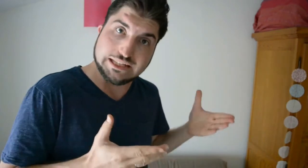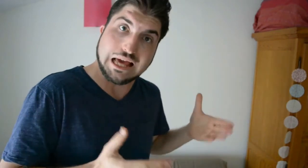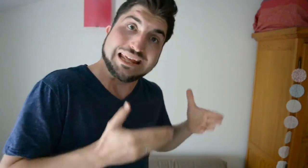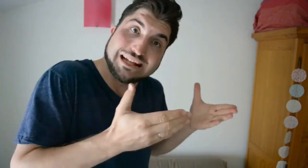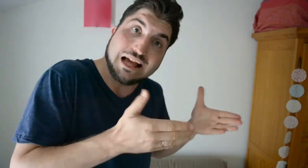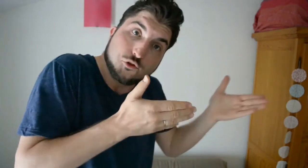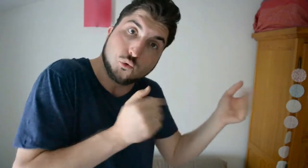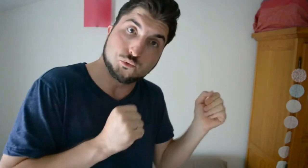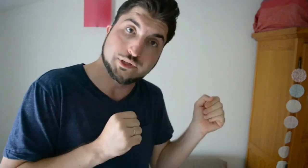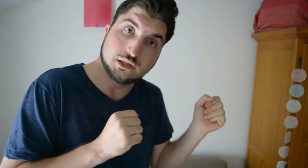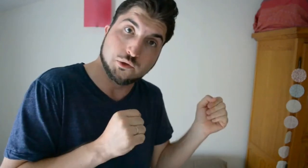y a écart de conduite.